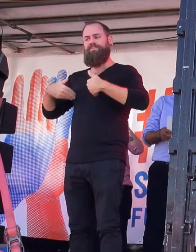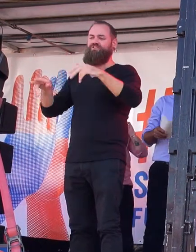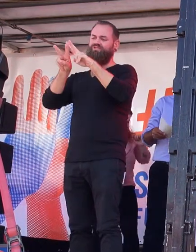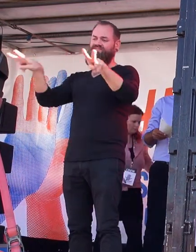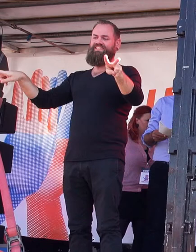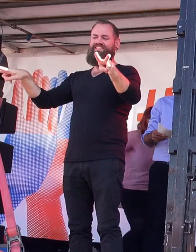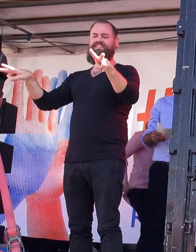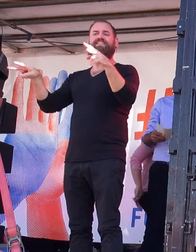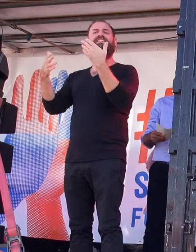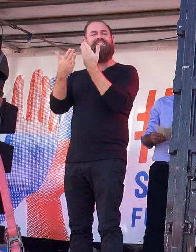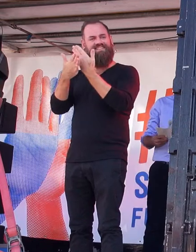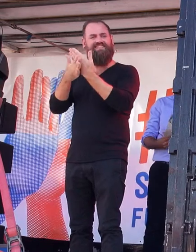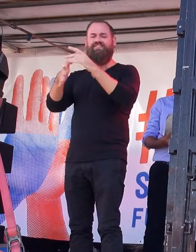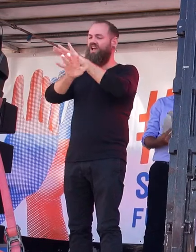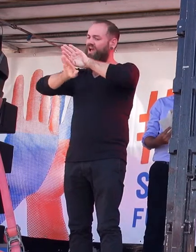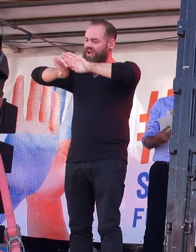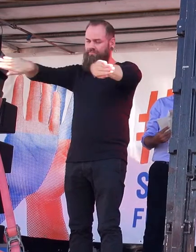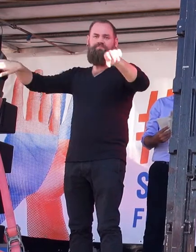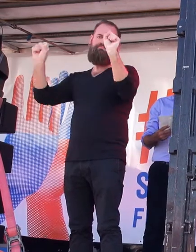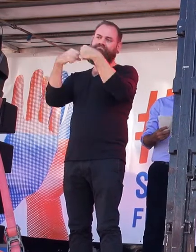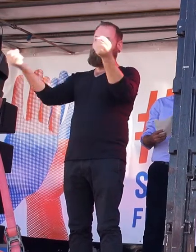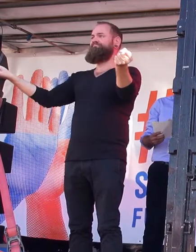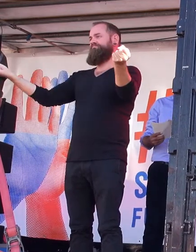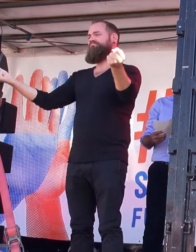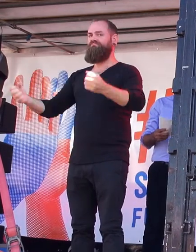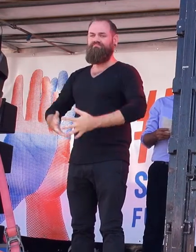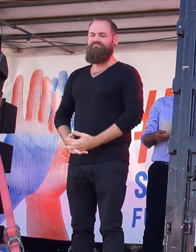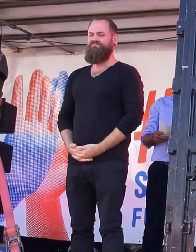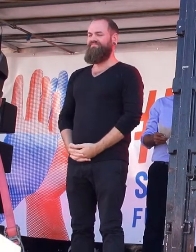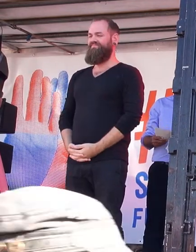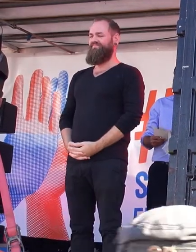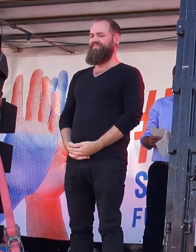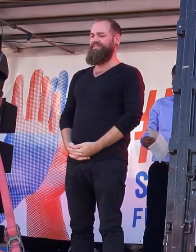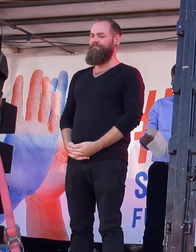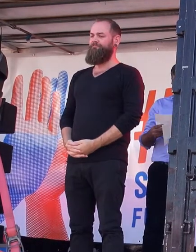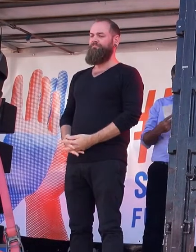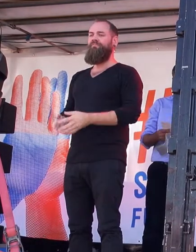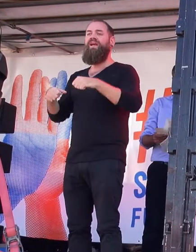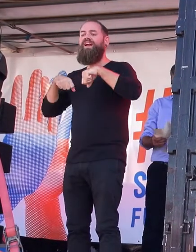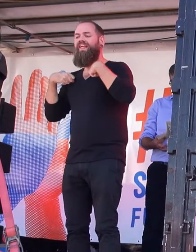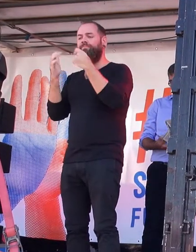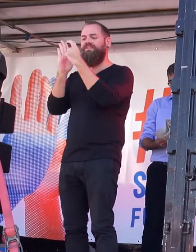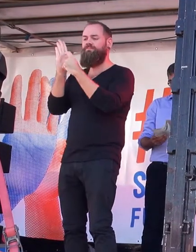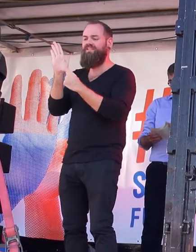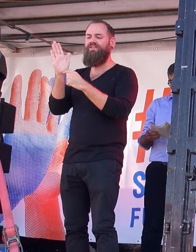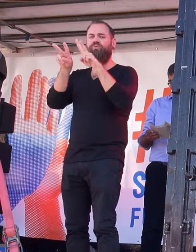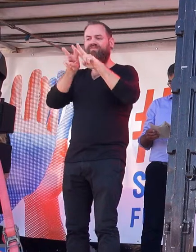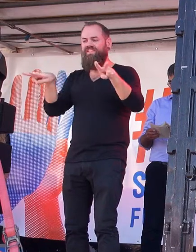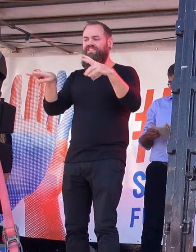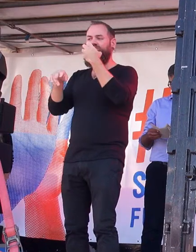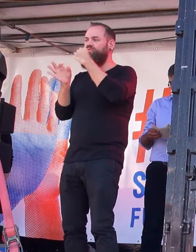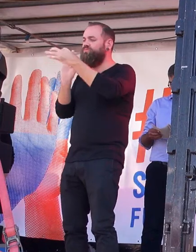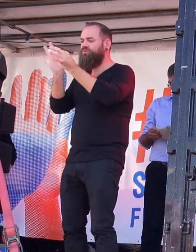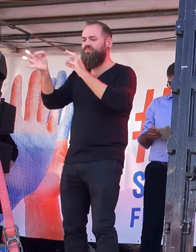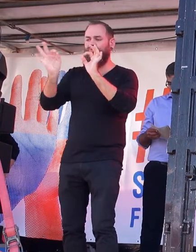Wer die Lebens und Arbeitsbedingungen der Menschen verbessern will, der darf niemanden herabwürdigen,